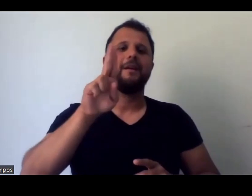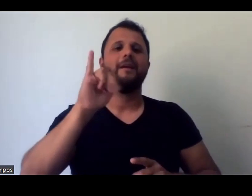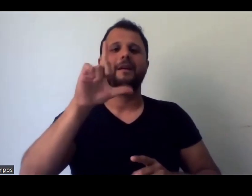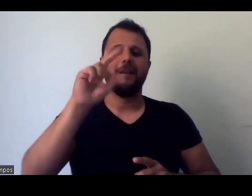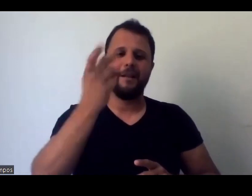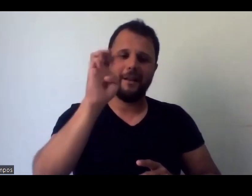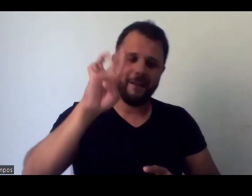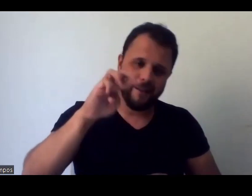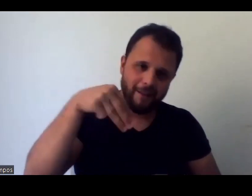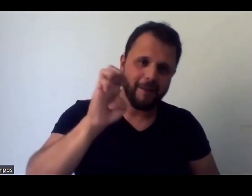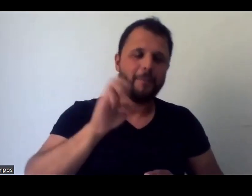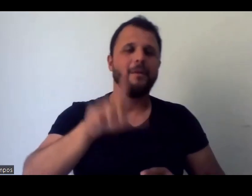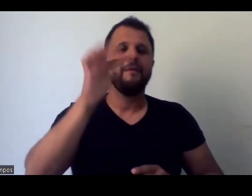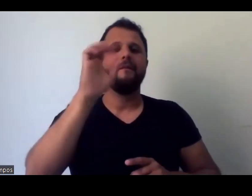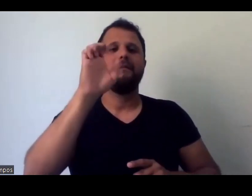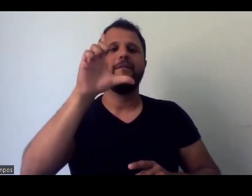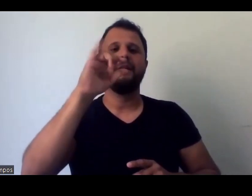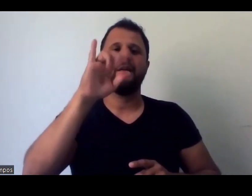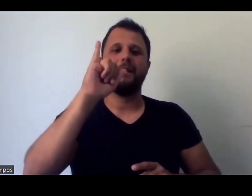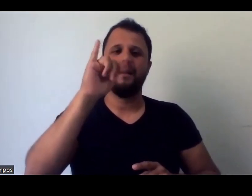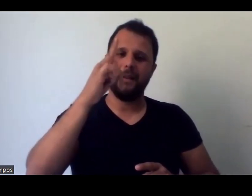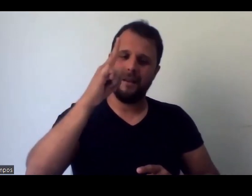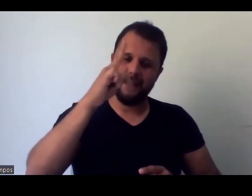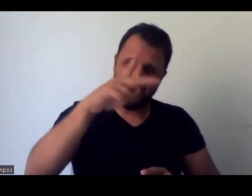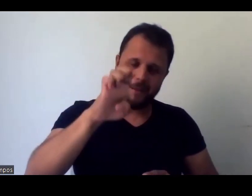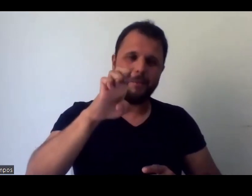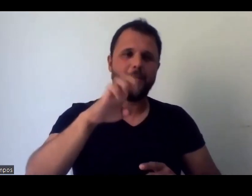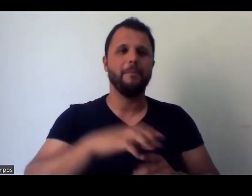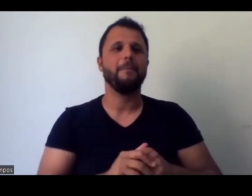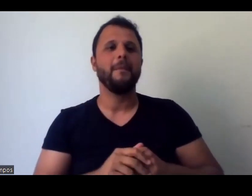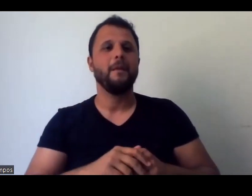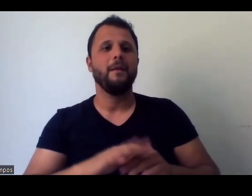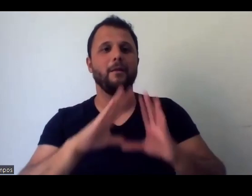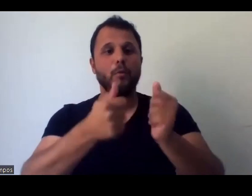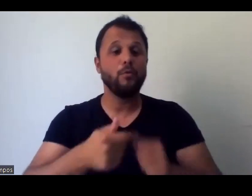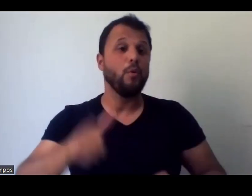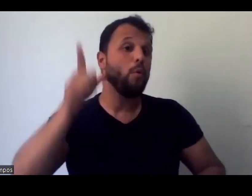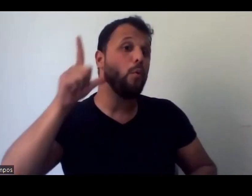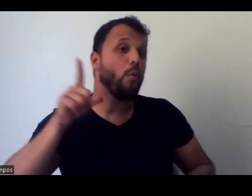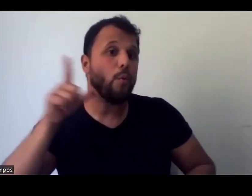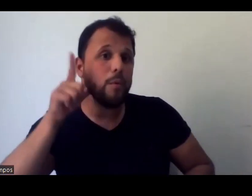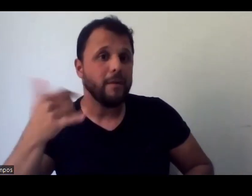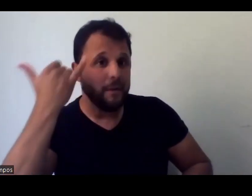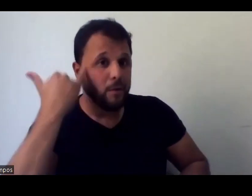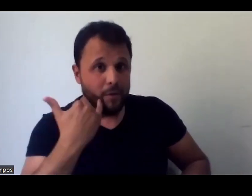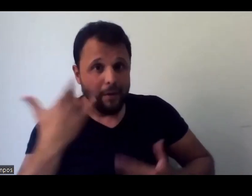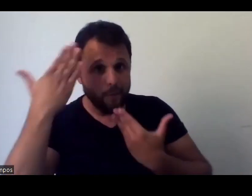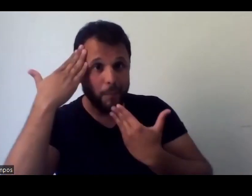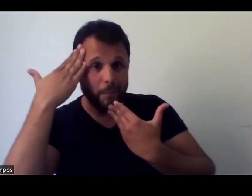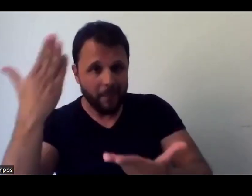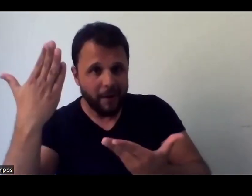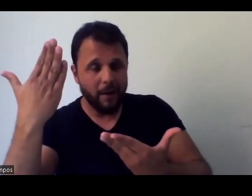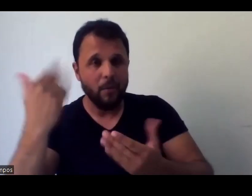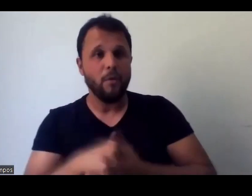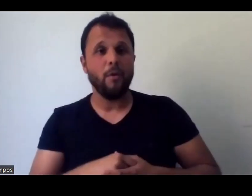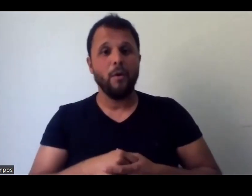Felipe, Alexandre e Vitor, que estão nos bastidores, né, desse minicurso, o Luiz e o Jefferson, muito obrigada, vocês